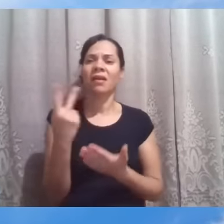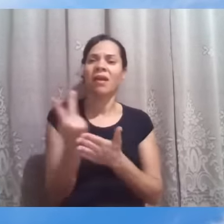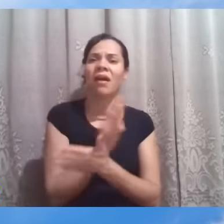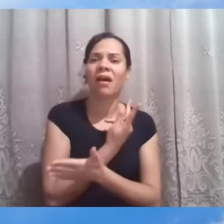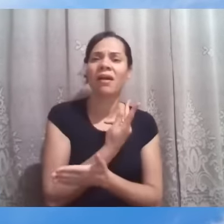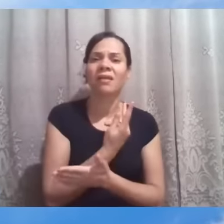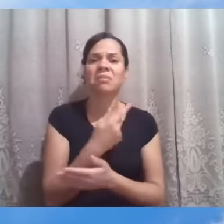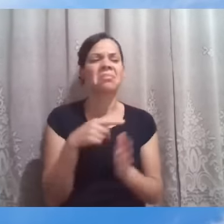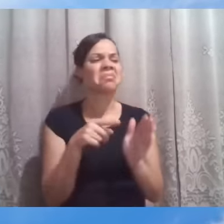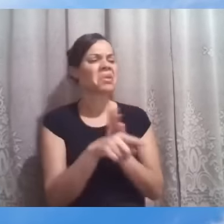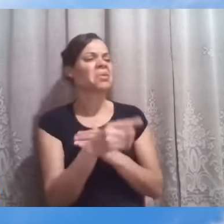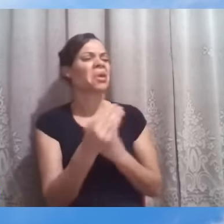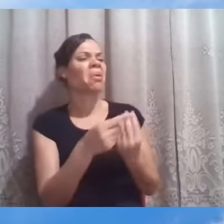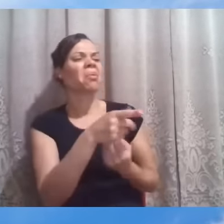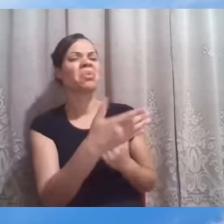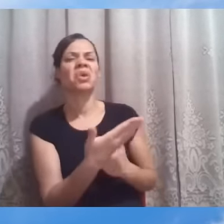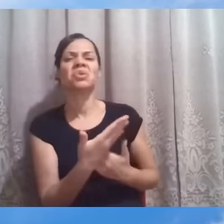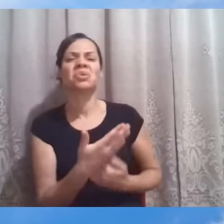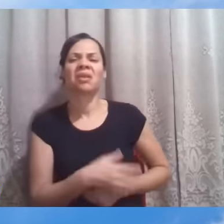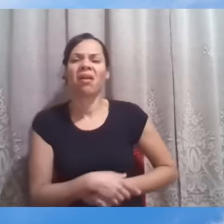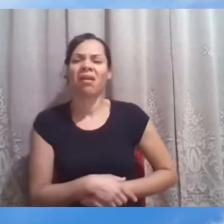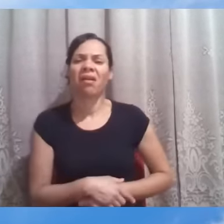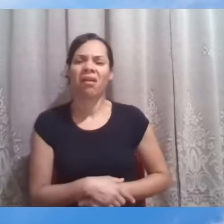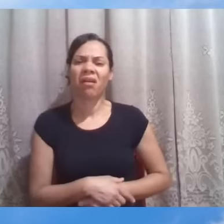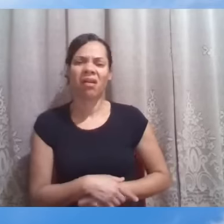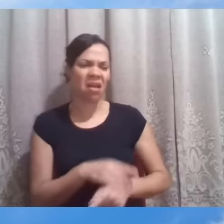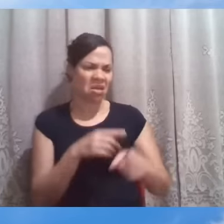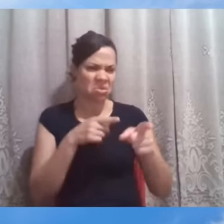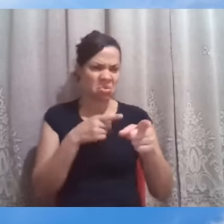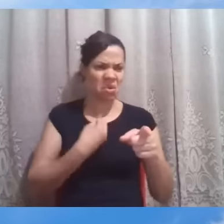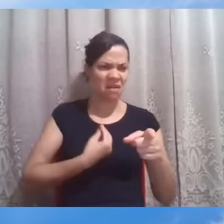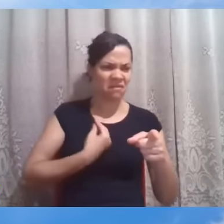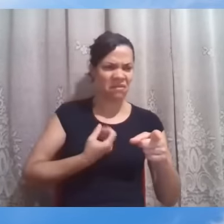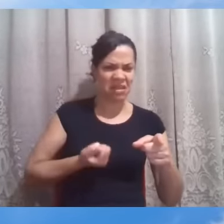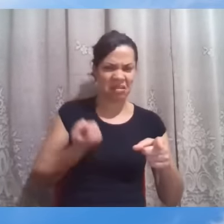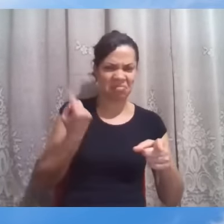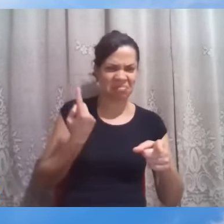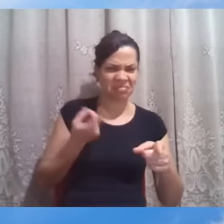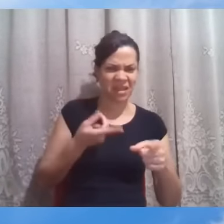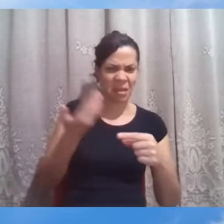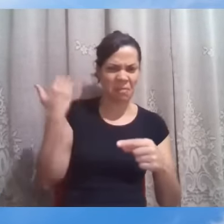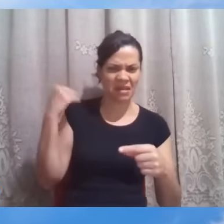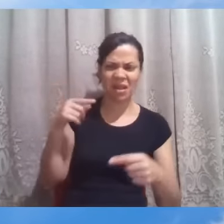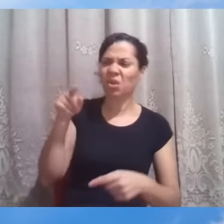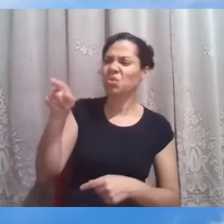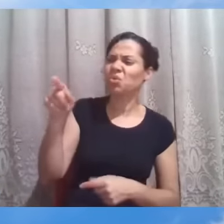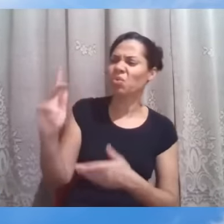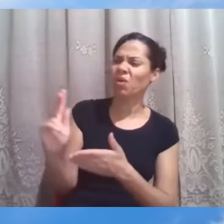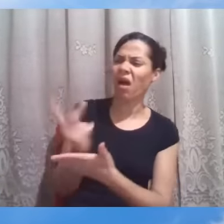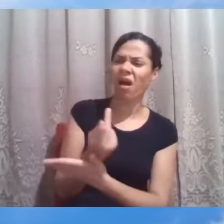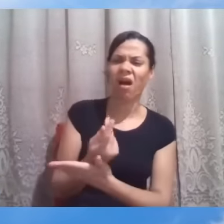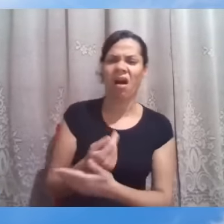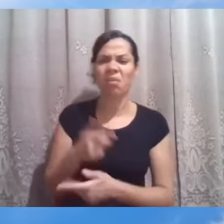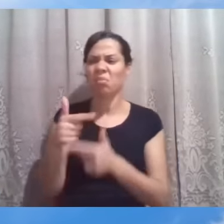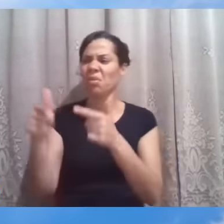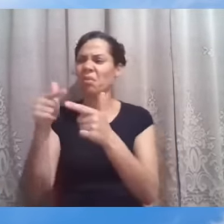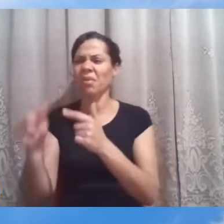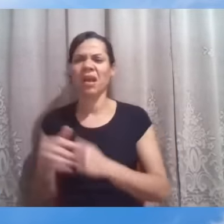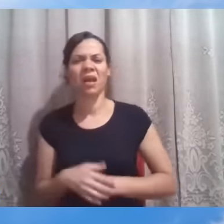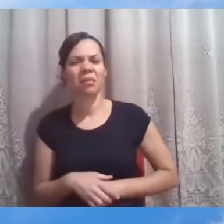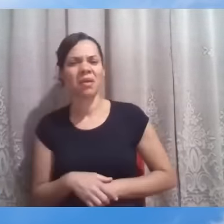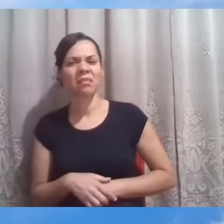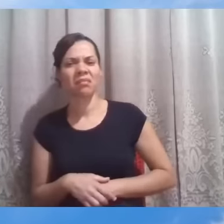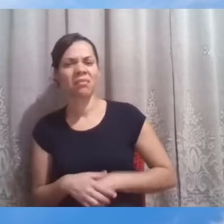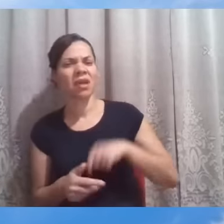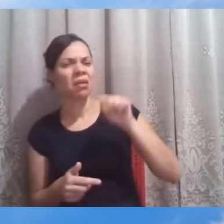Evangelho? Você, a gente conhece a sua vida, olha o que você fez lá no passado. Você, a gente sabe dos seus problemas, dos seus vícios.